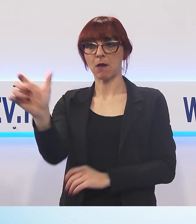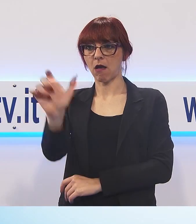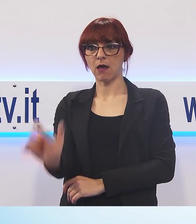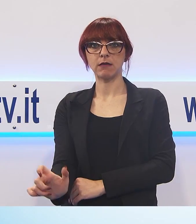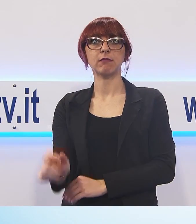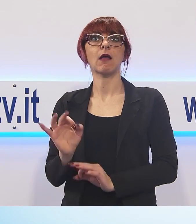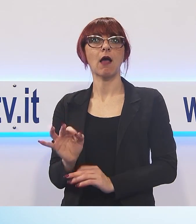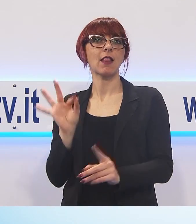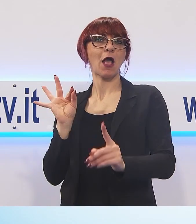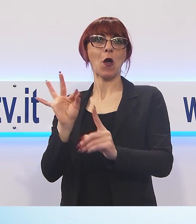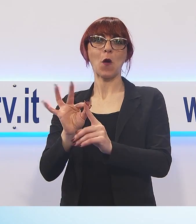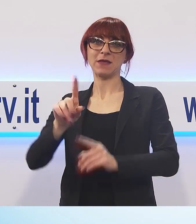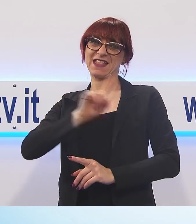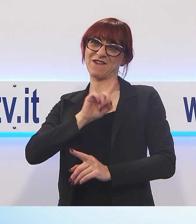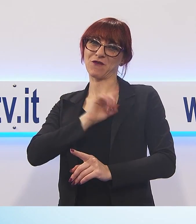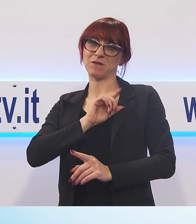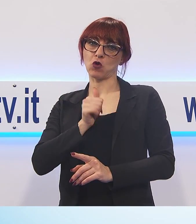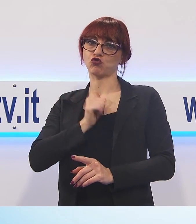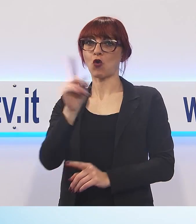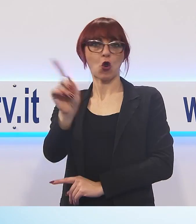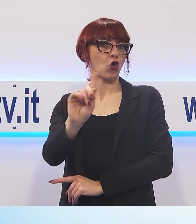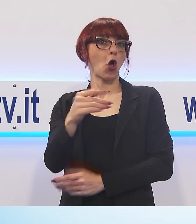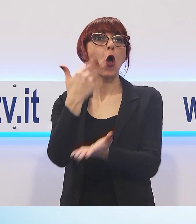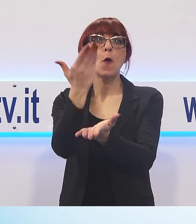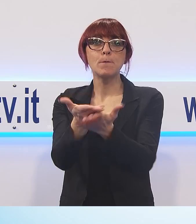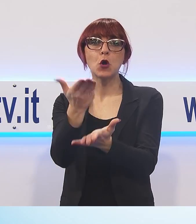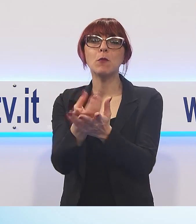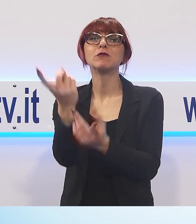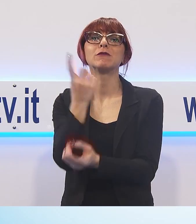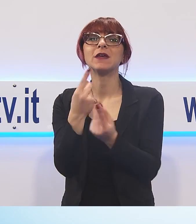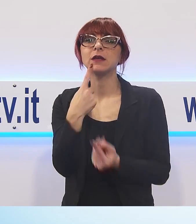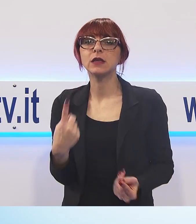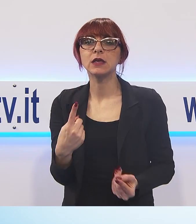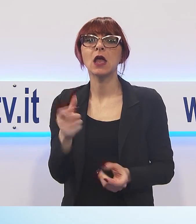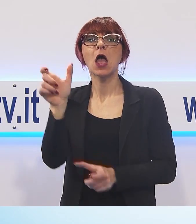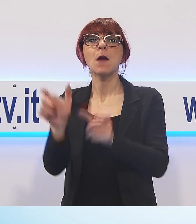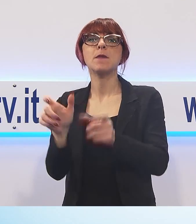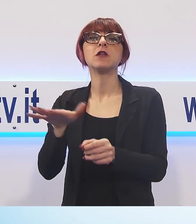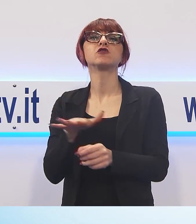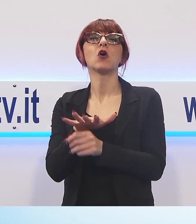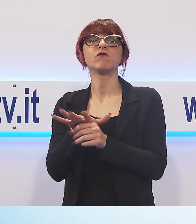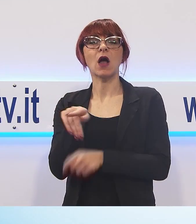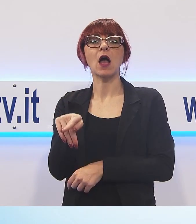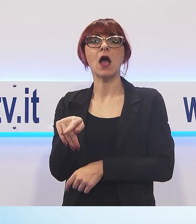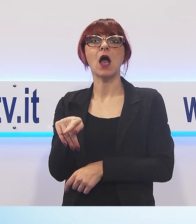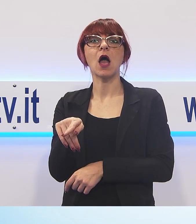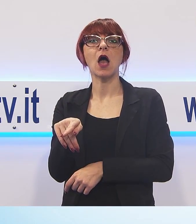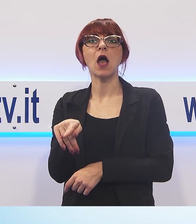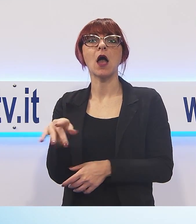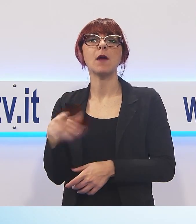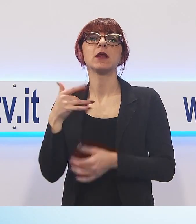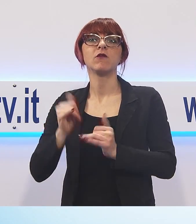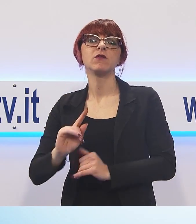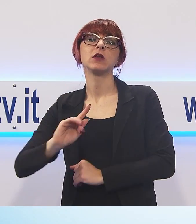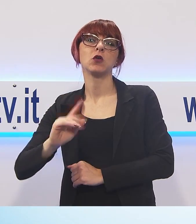raggiungerei certo io ma è una delle proposte che proprio dai familiari delle vittime nel corso di questi anni è venuta con forza.